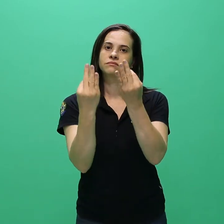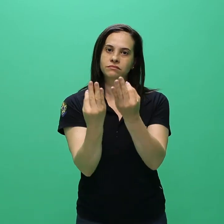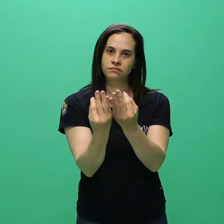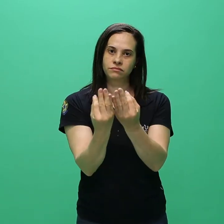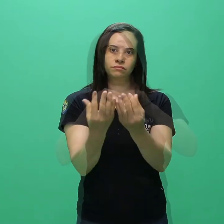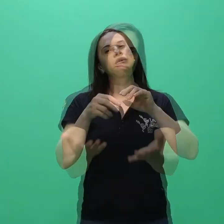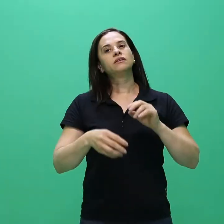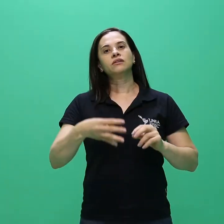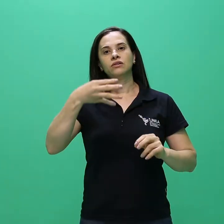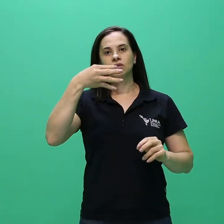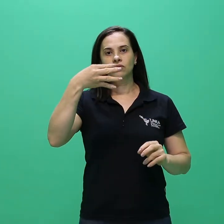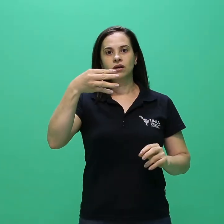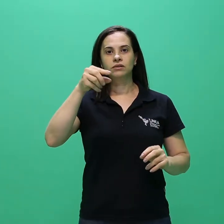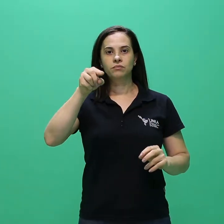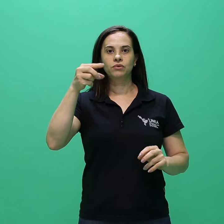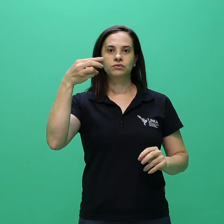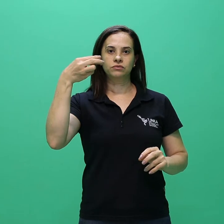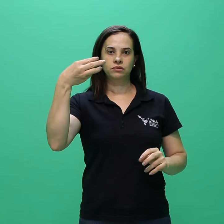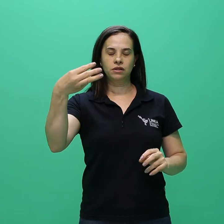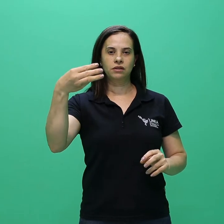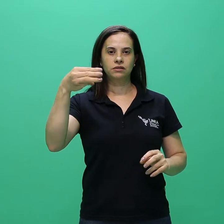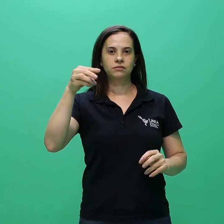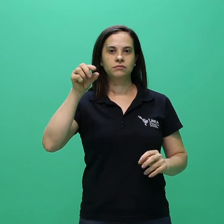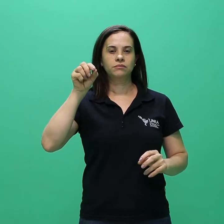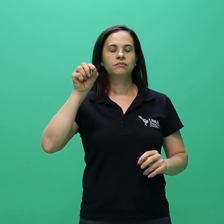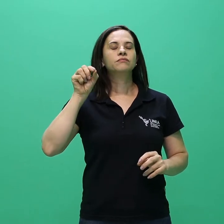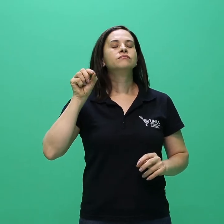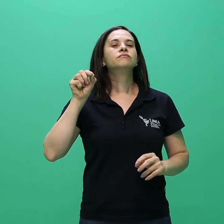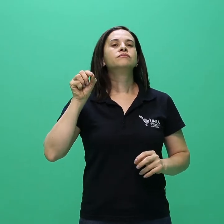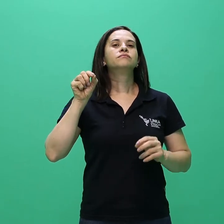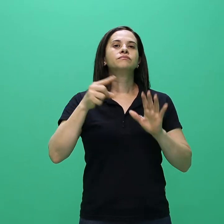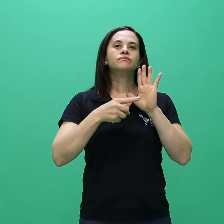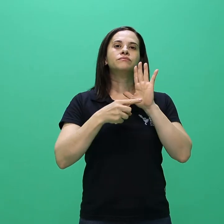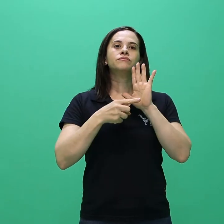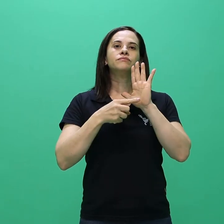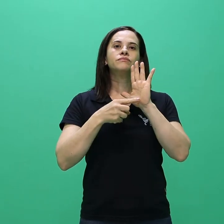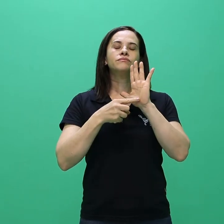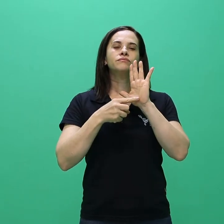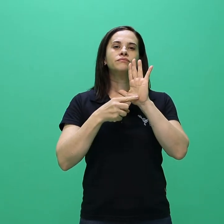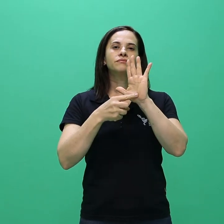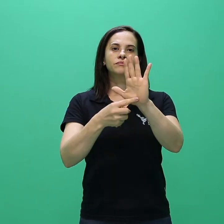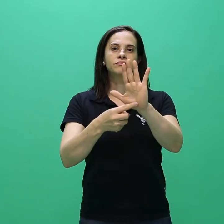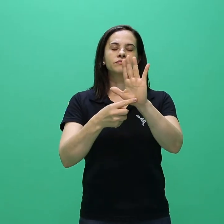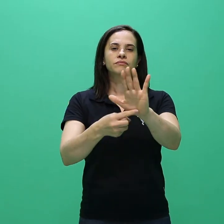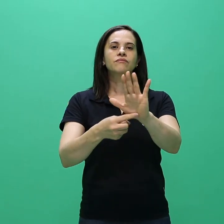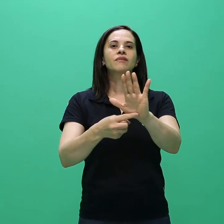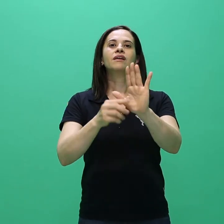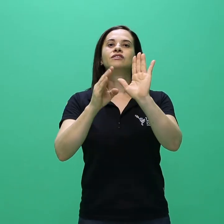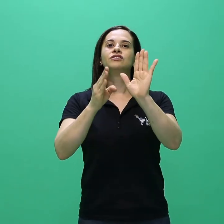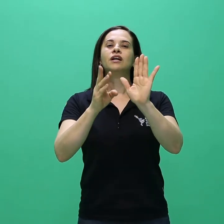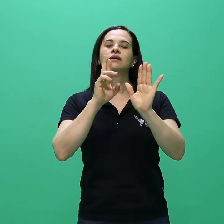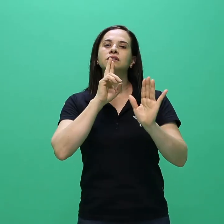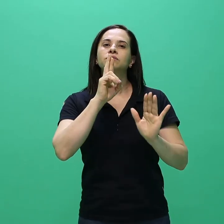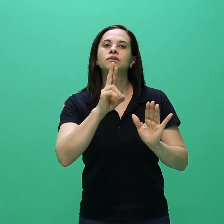4.6.3. Visando atender ao disposto no item